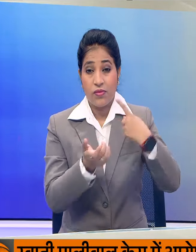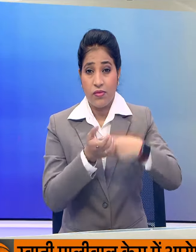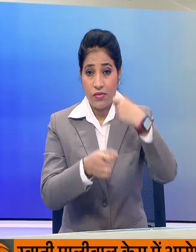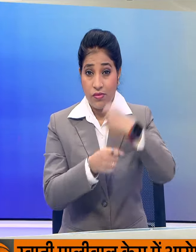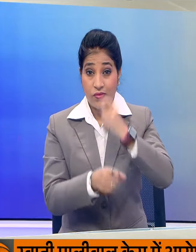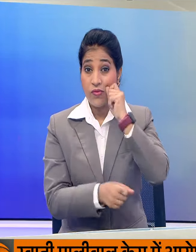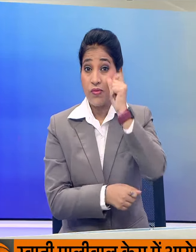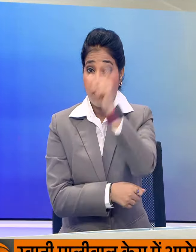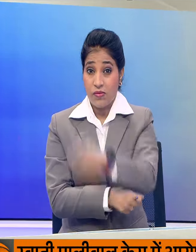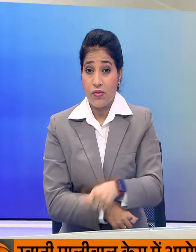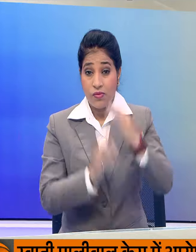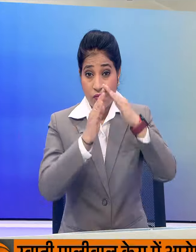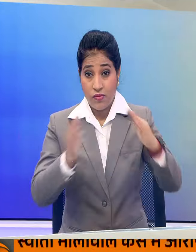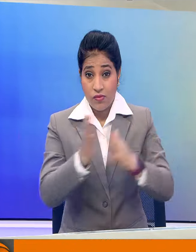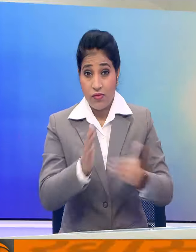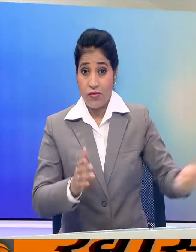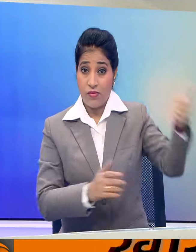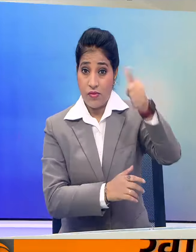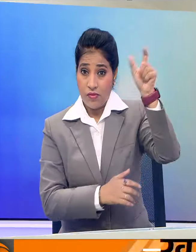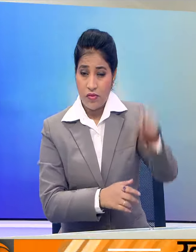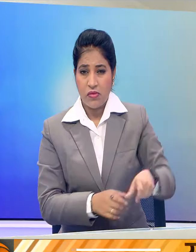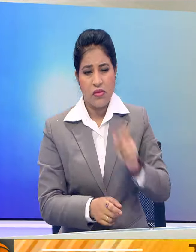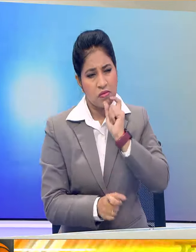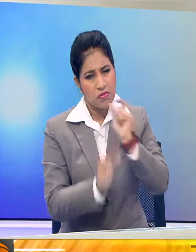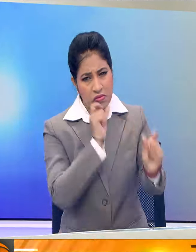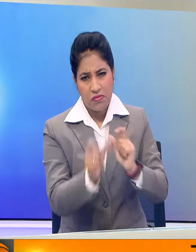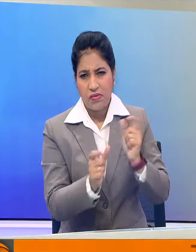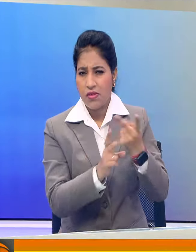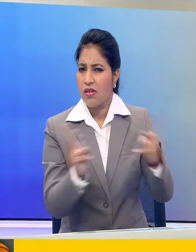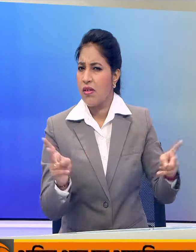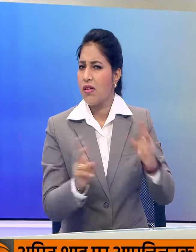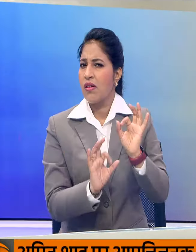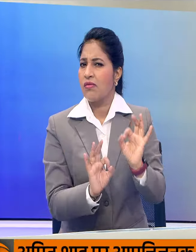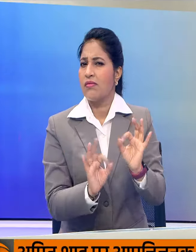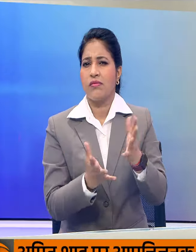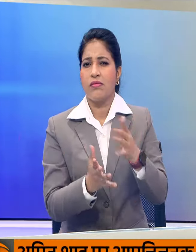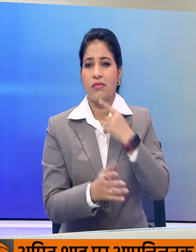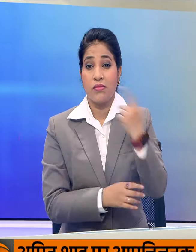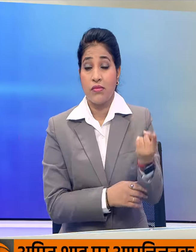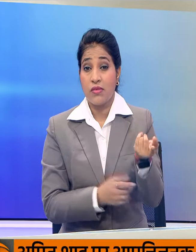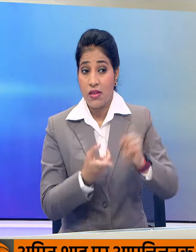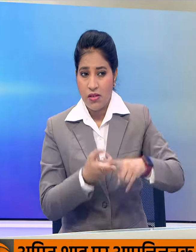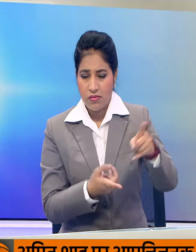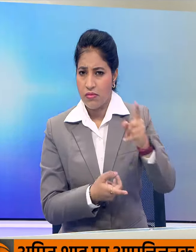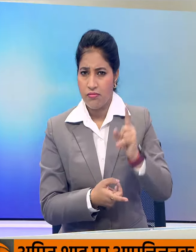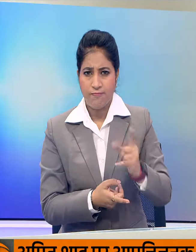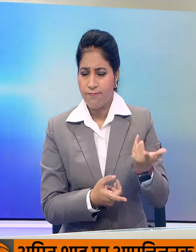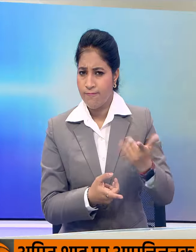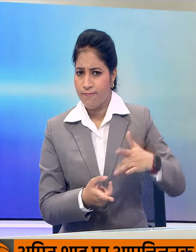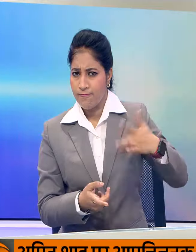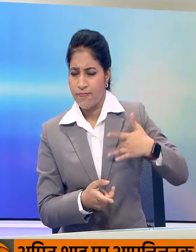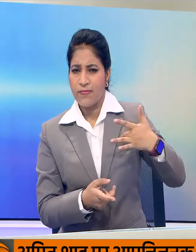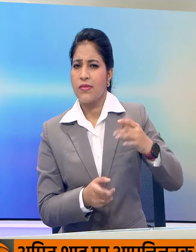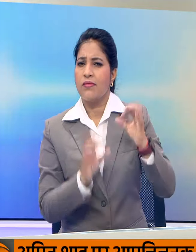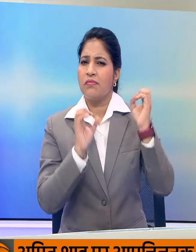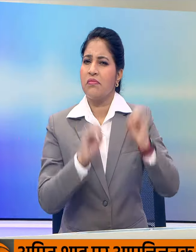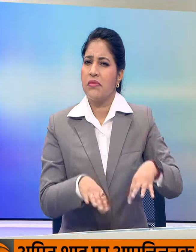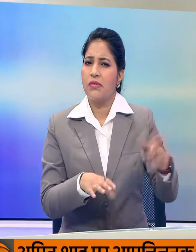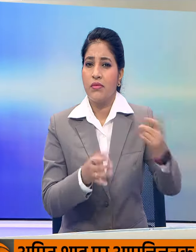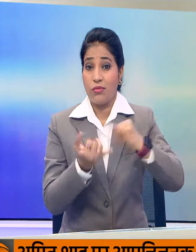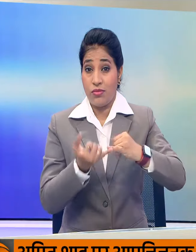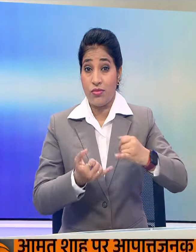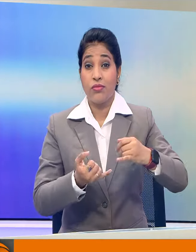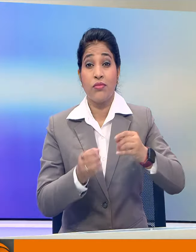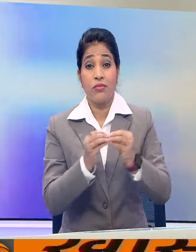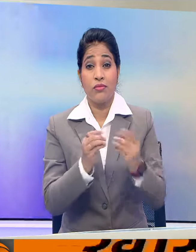गांधी ने ग्री मंत्री अमित शाह पर एक आपत्ती जनक बयान दिया था इसी बयान से आहत होकर सुल्तानपूर के बीजेपी